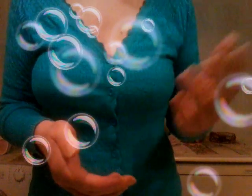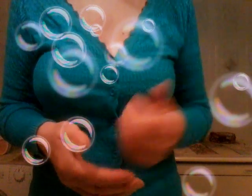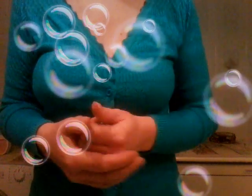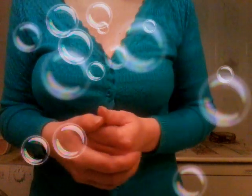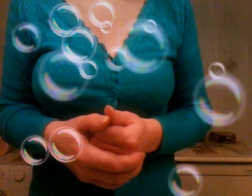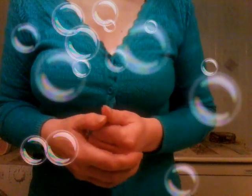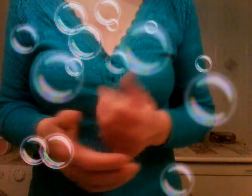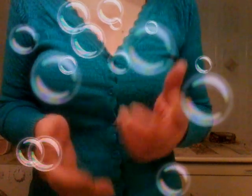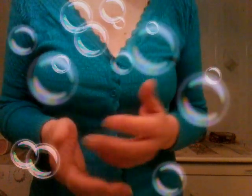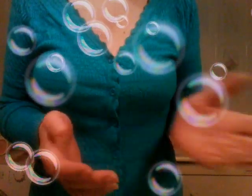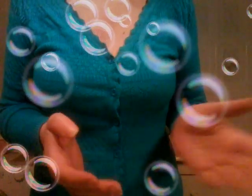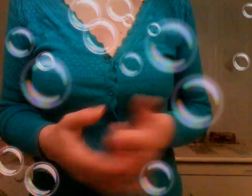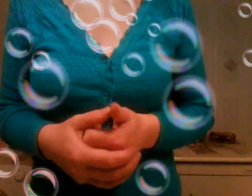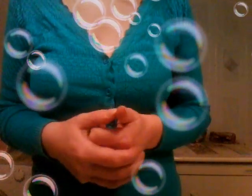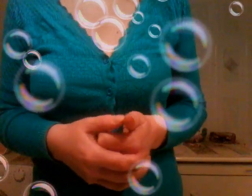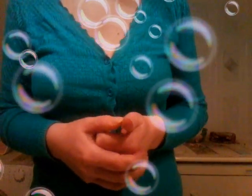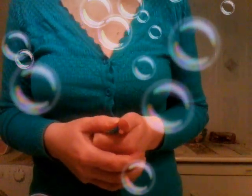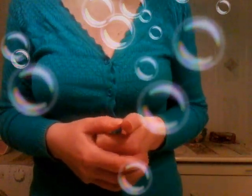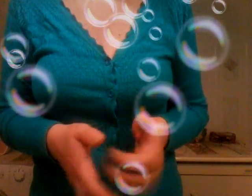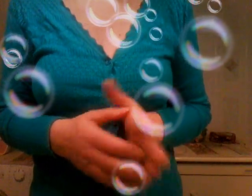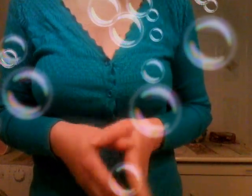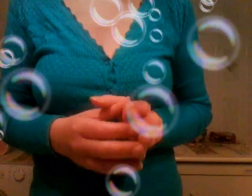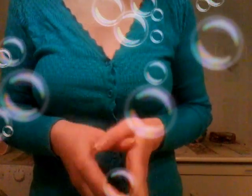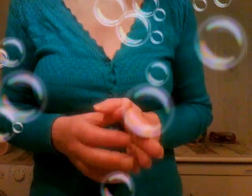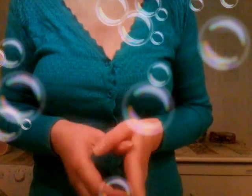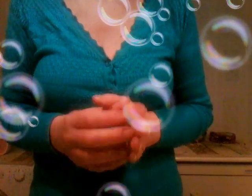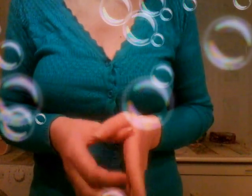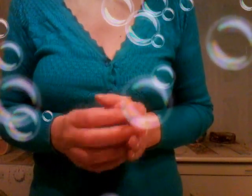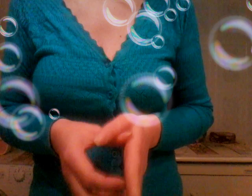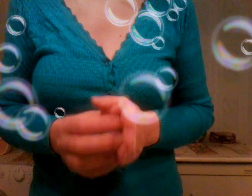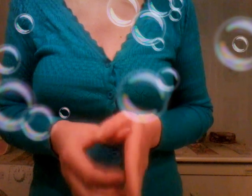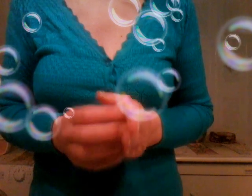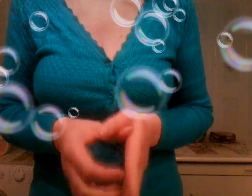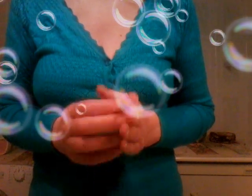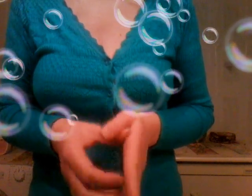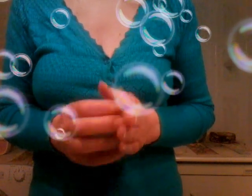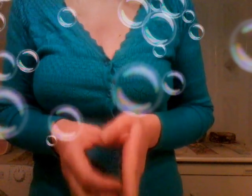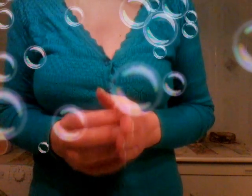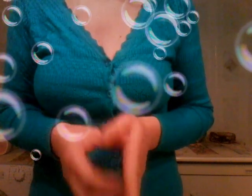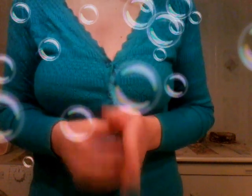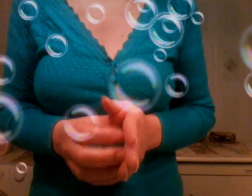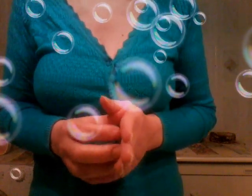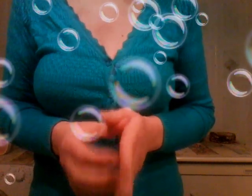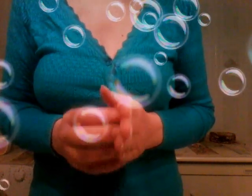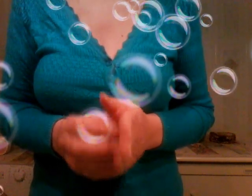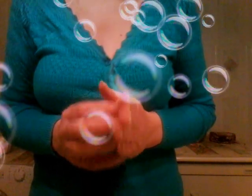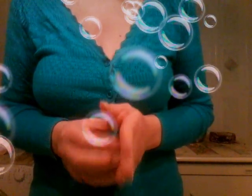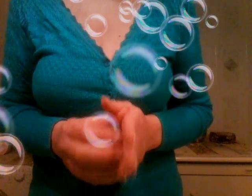vergogna che i genitori diano i soldi figli una vergogna anche che nonni devono fare la babysitter continuamente